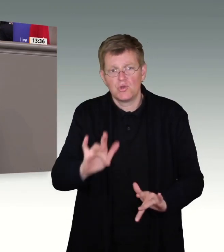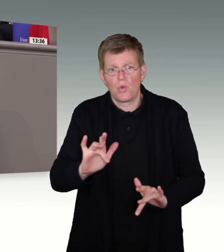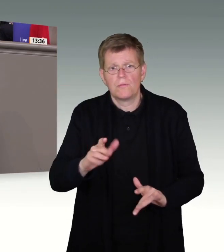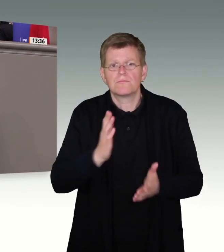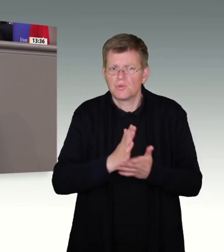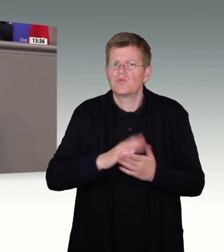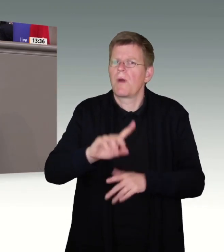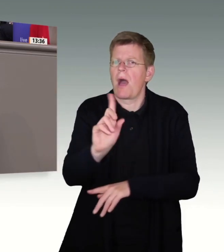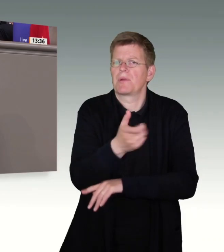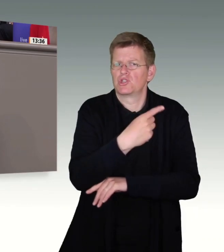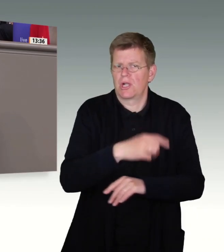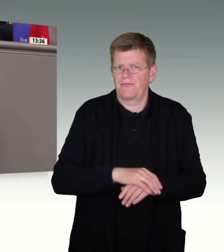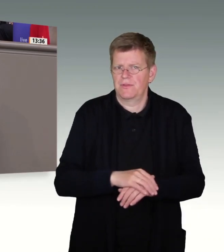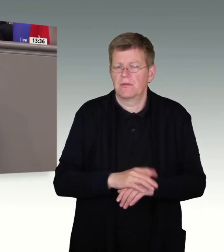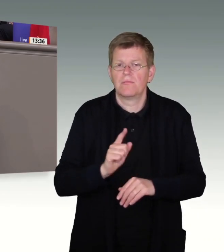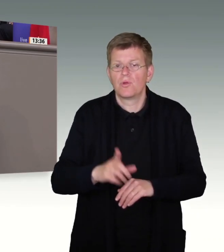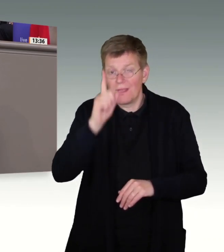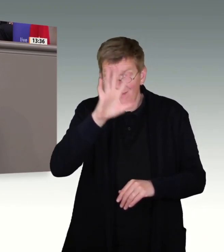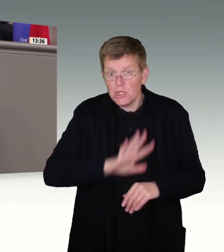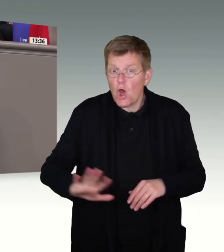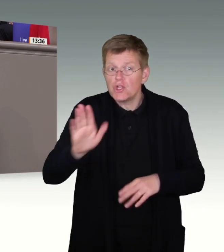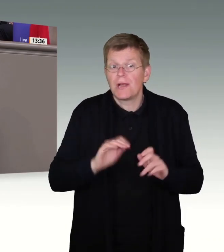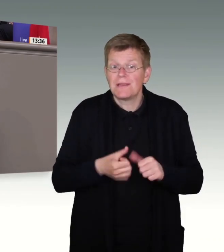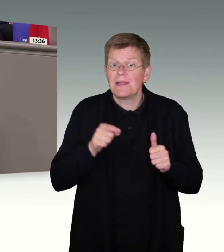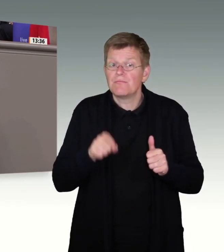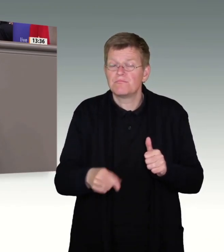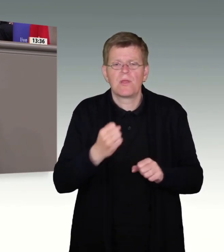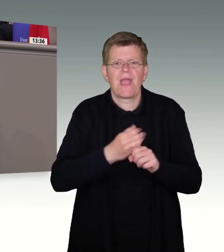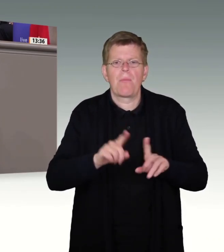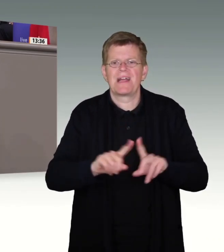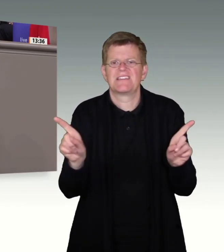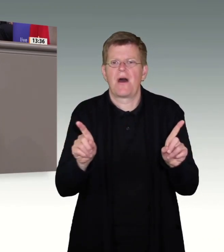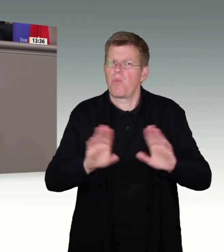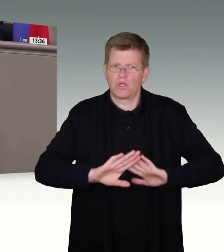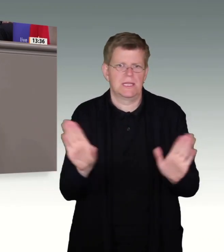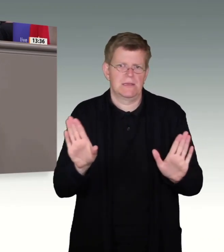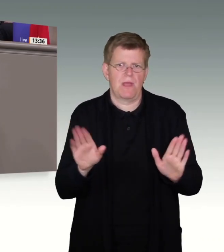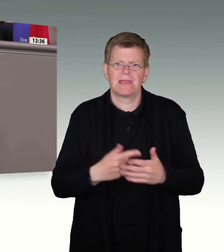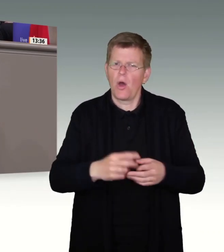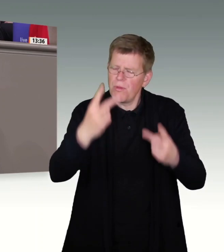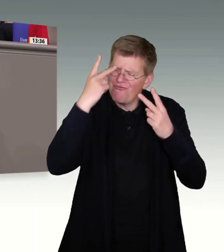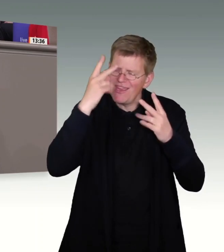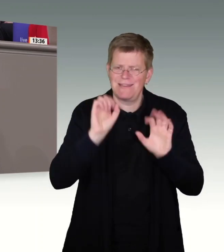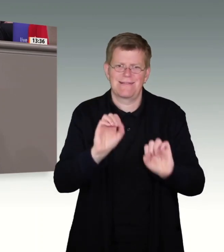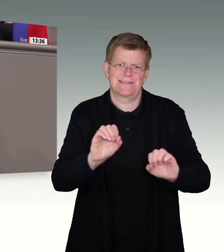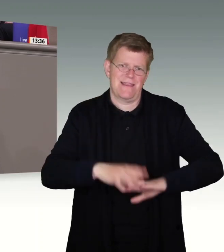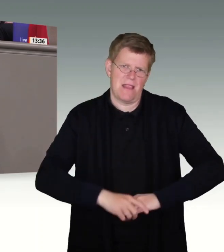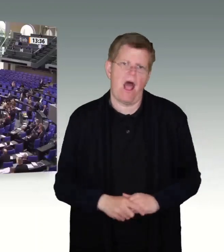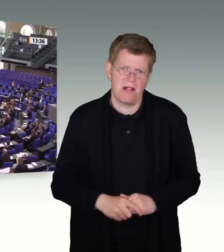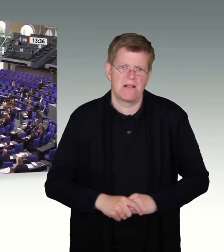Lebende werden dann keinen Arbeitsverboten mehr unterliegen. Ich glaube, das ist ein ganz, ganz wichtiges Signal, meine Damen und Herren.